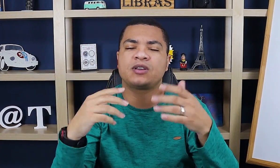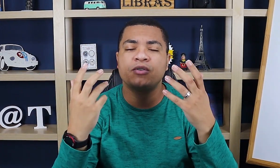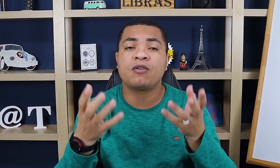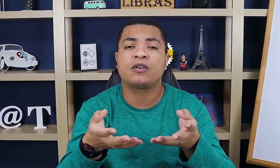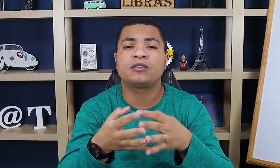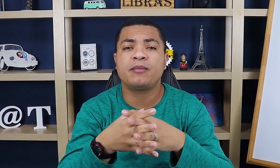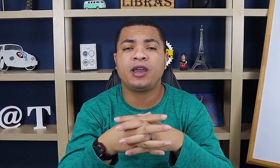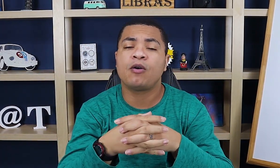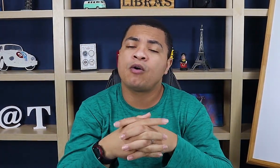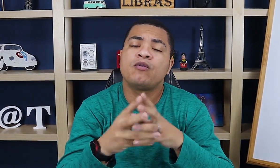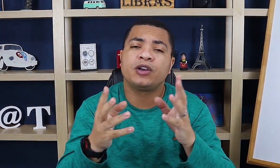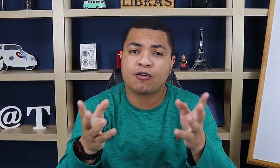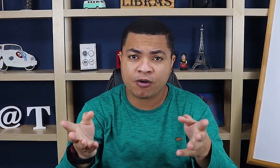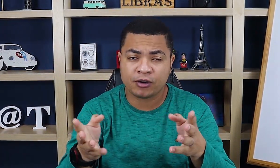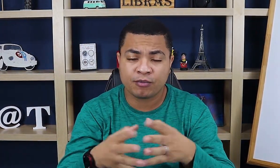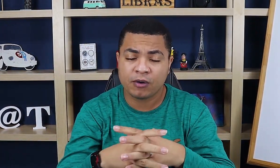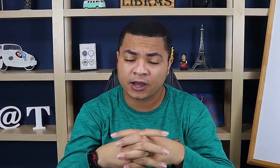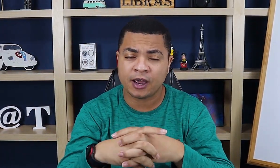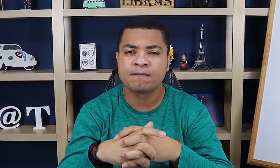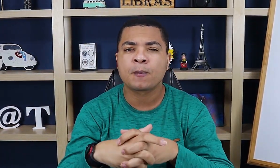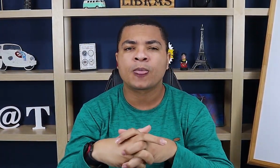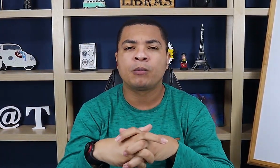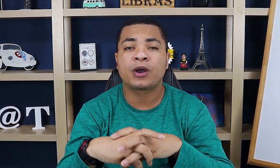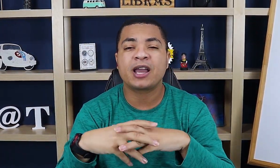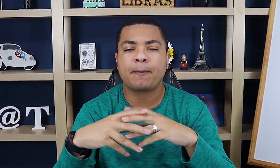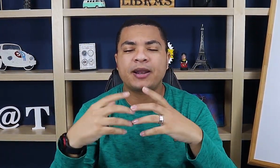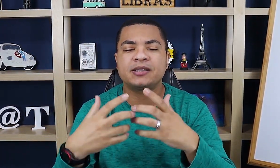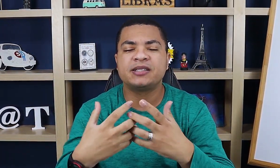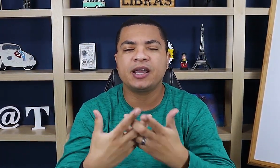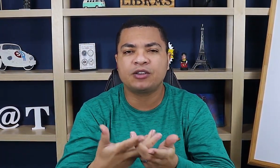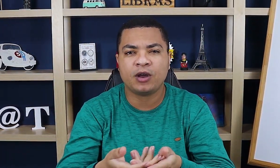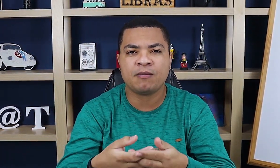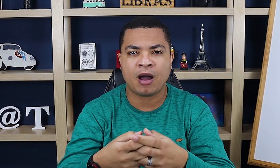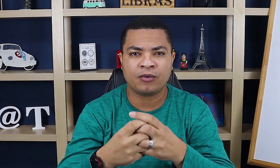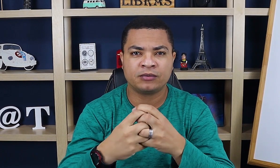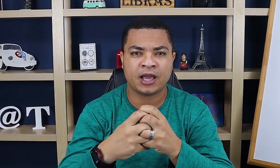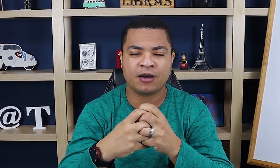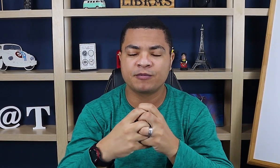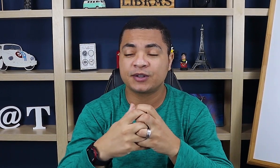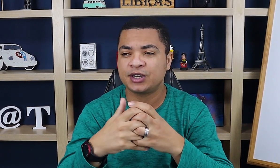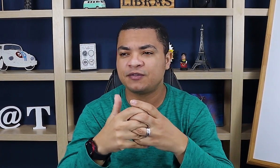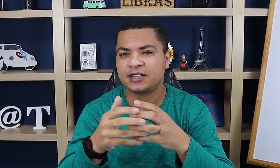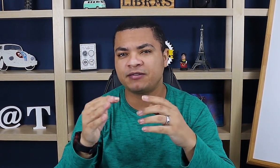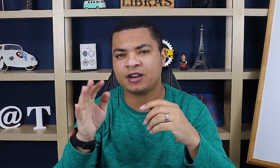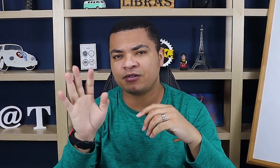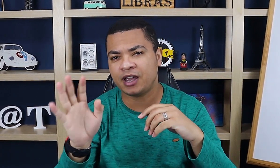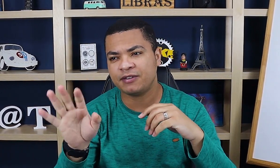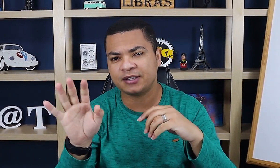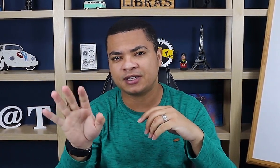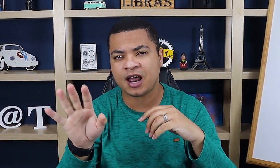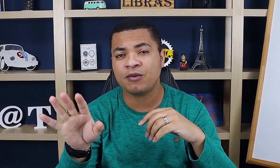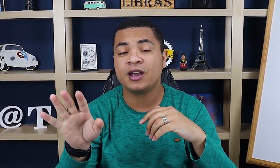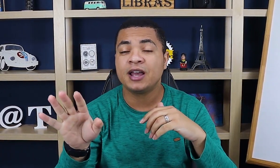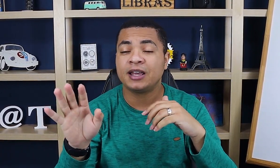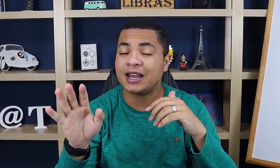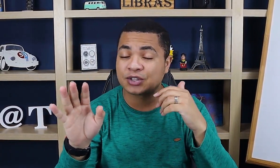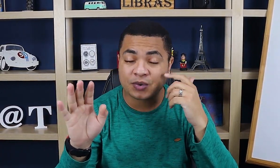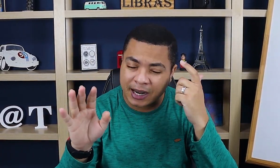sinal iônico também. Ou icônico. Por quê? Porque representa o animal. É como se você estivesse vendo alguém fazendo sinal. E na sua